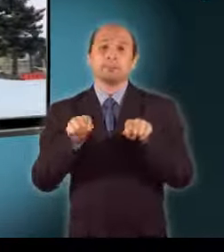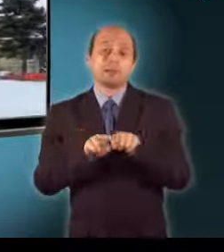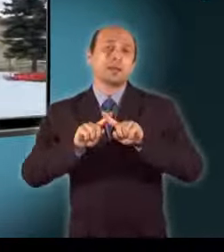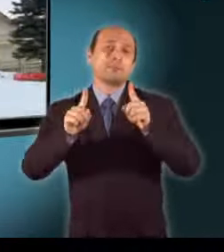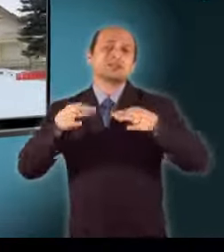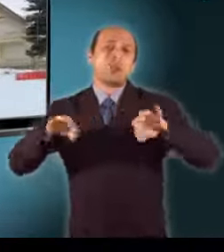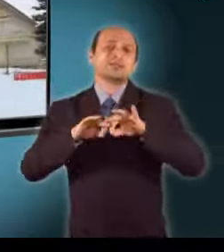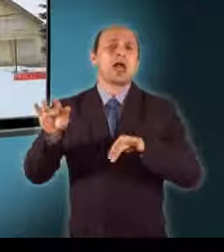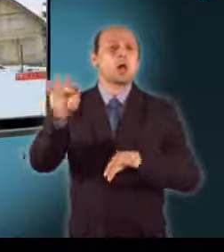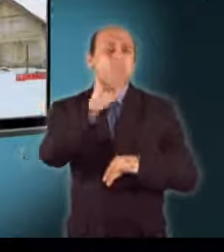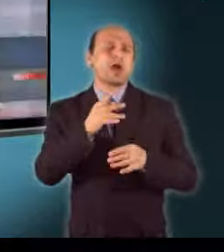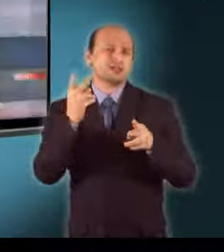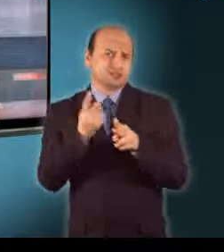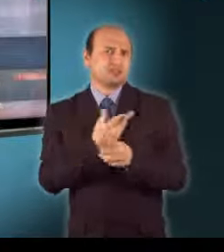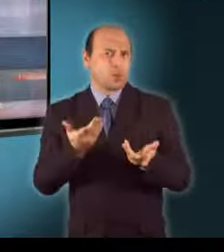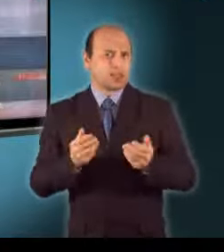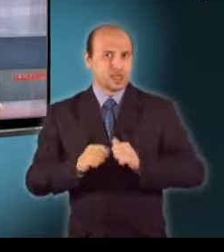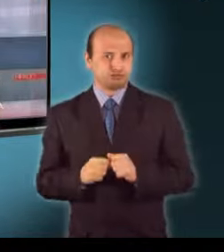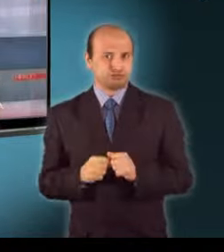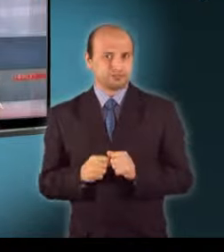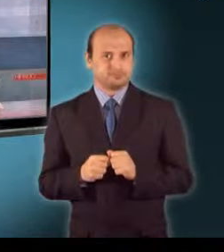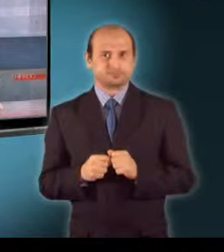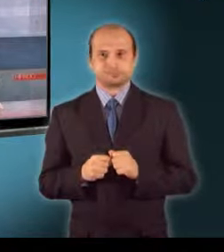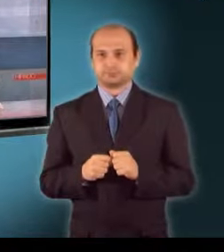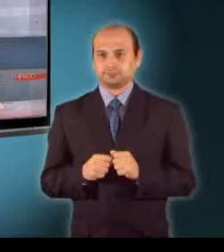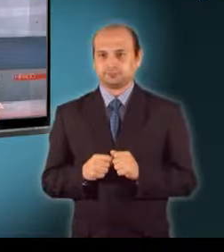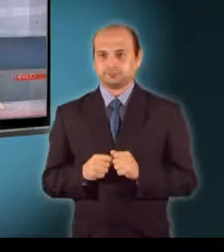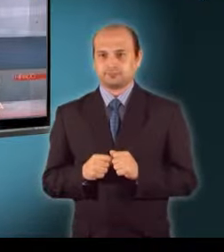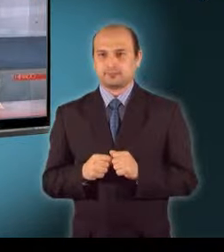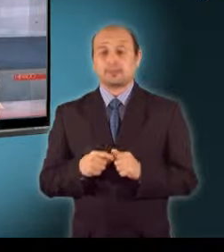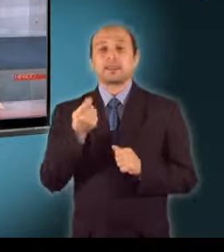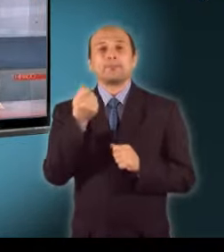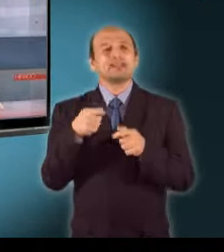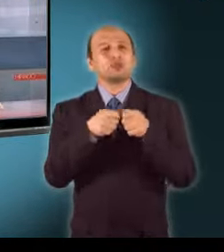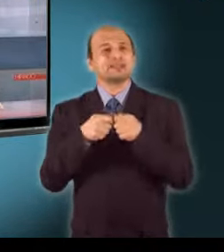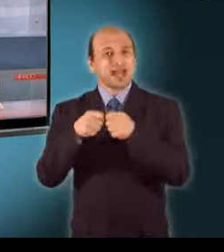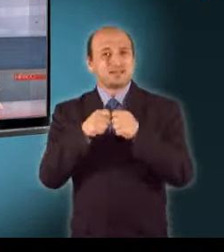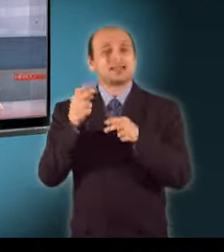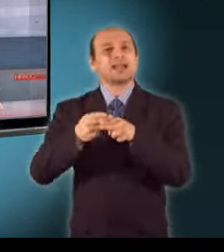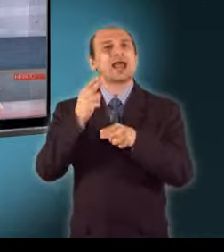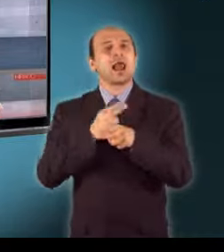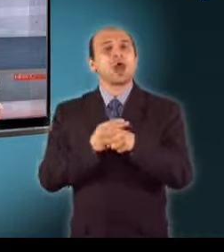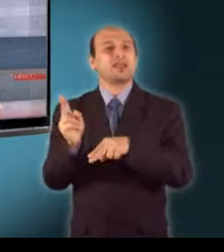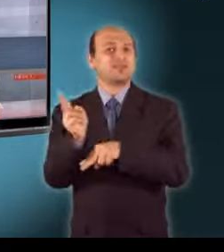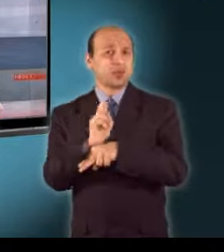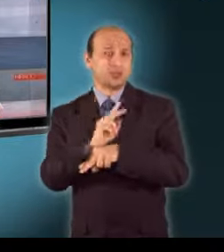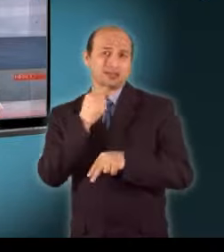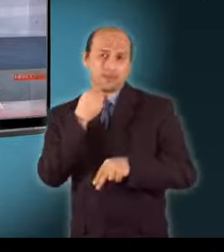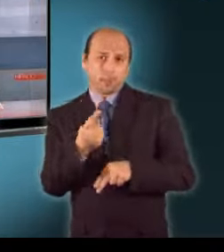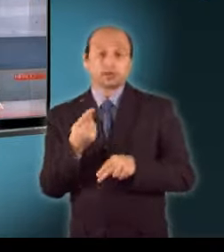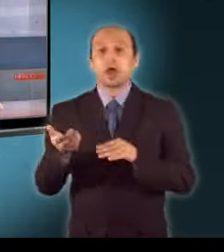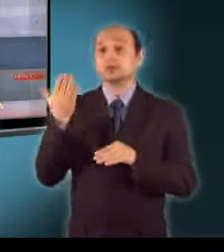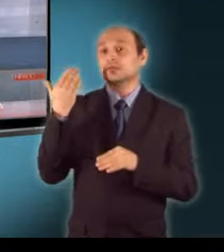országában jellemző. A pénzügyi szervezetek állami felügyelete szerint tavaly szeptemberig már a 600